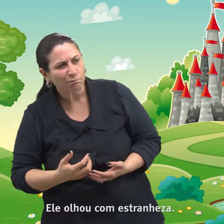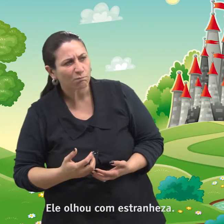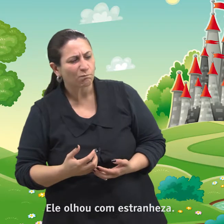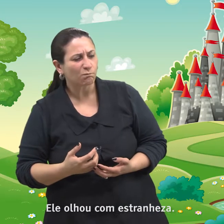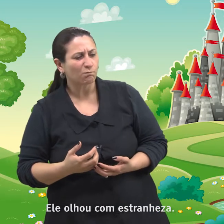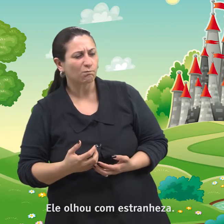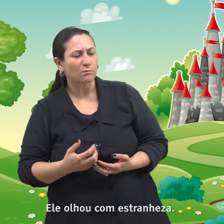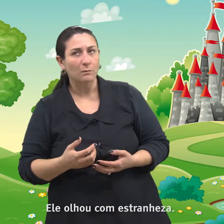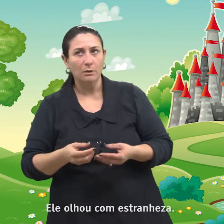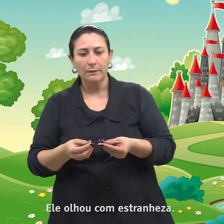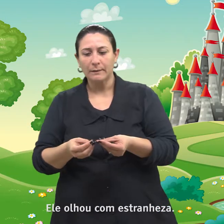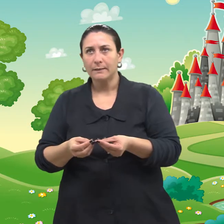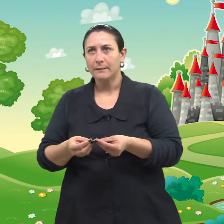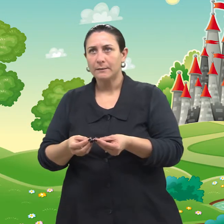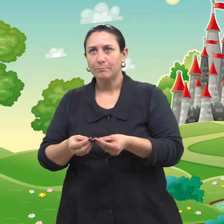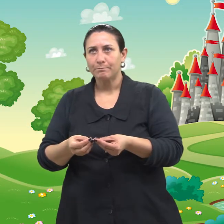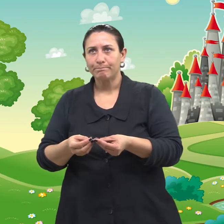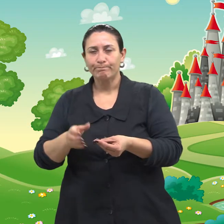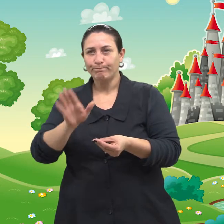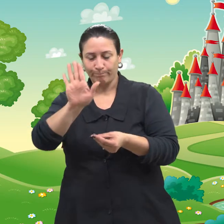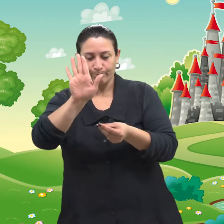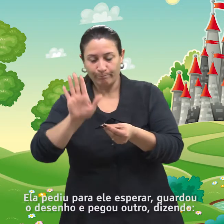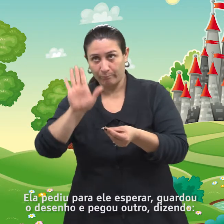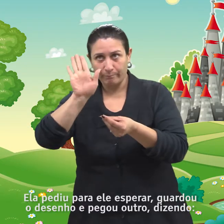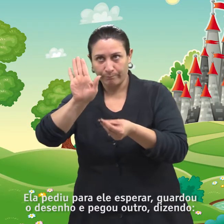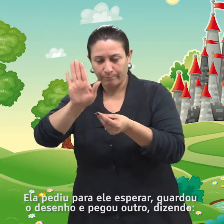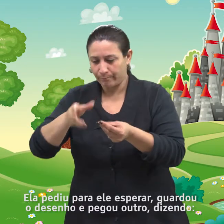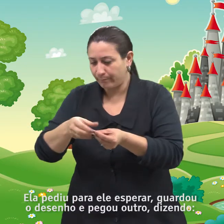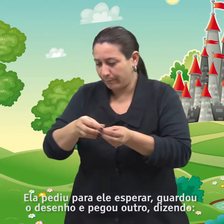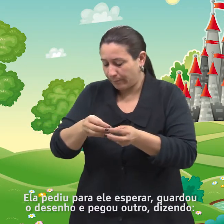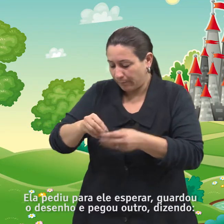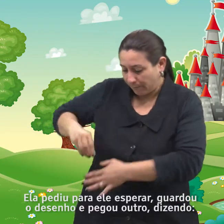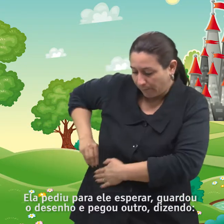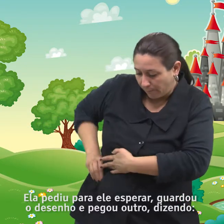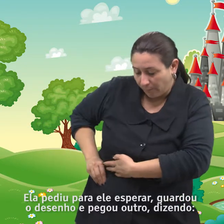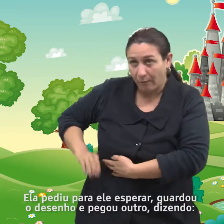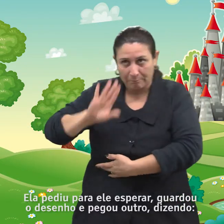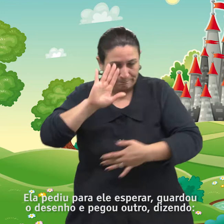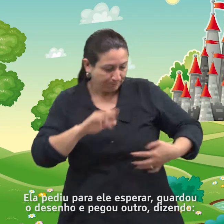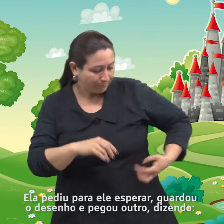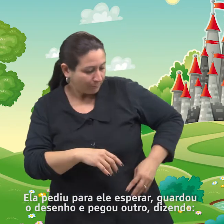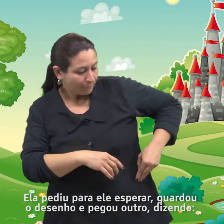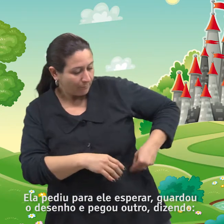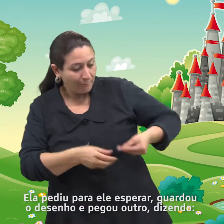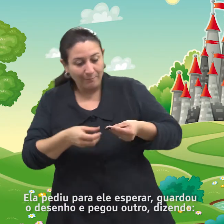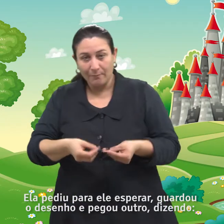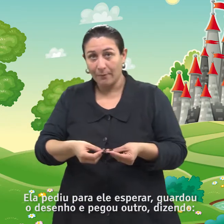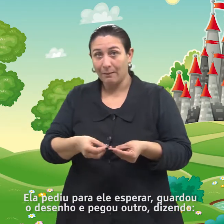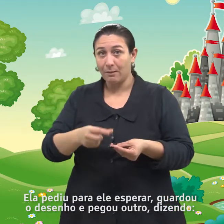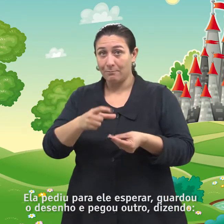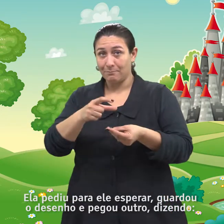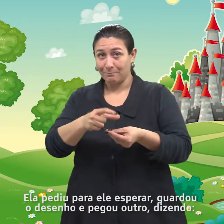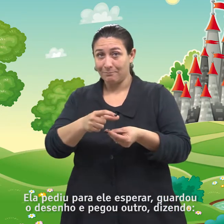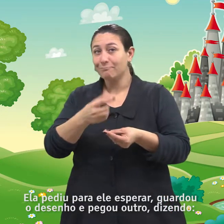estranheza. Ela pediu para ele esperar, guardou o desenho e pegou o outro,